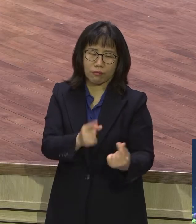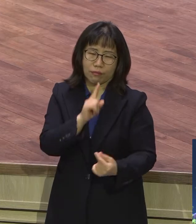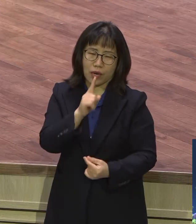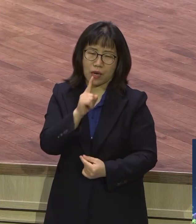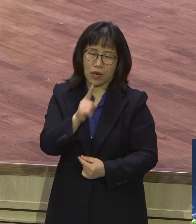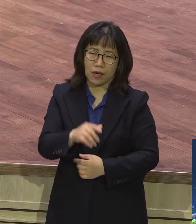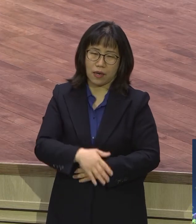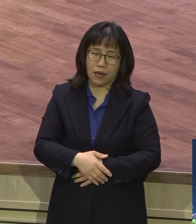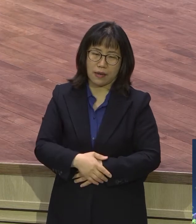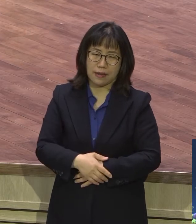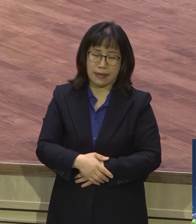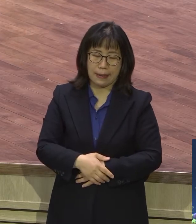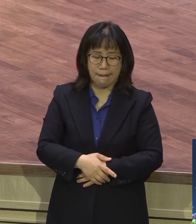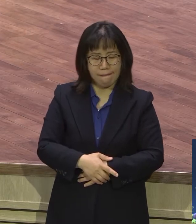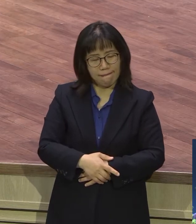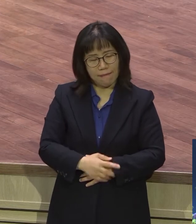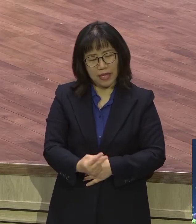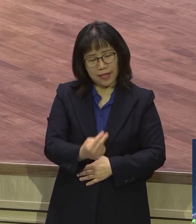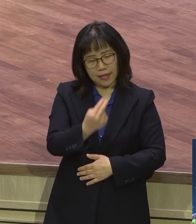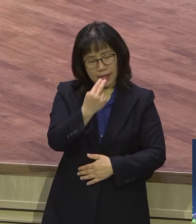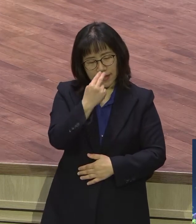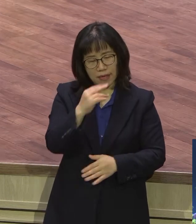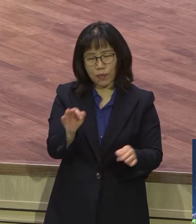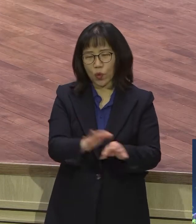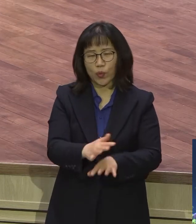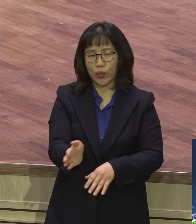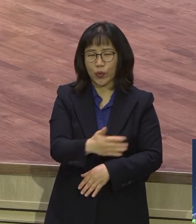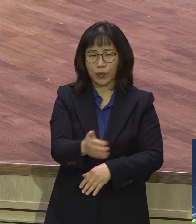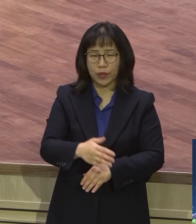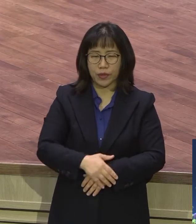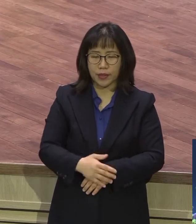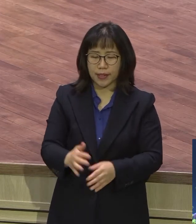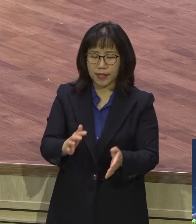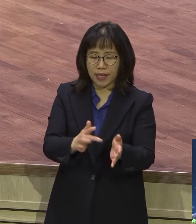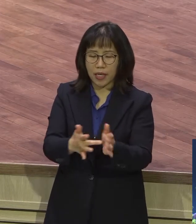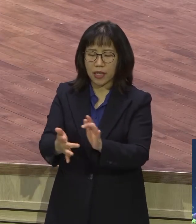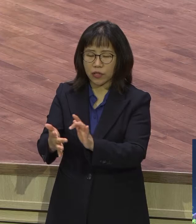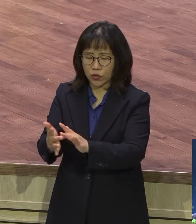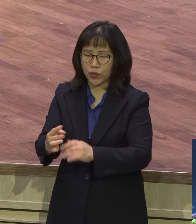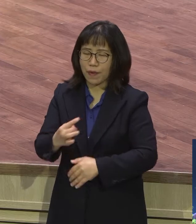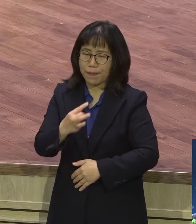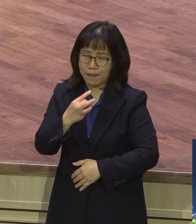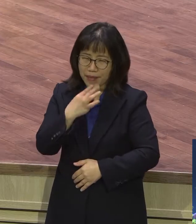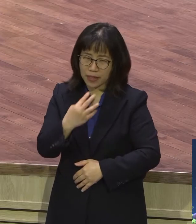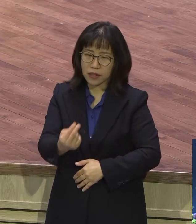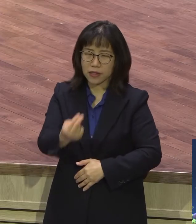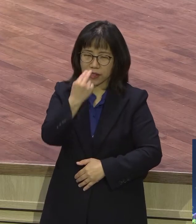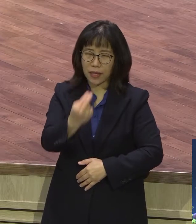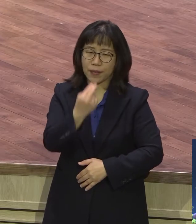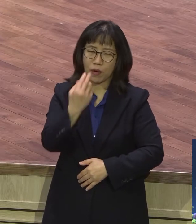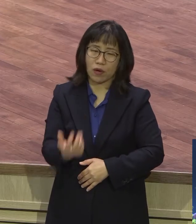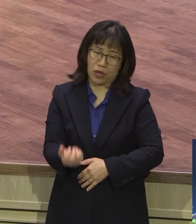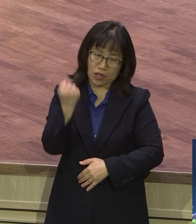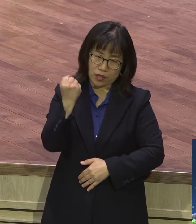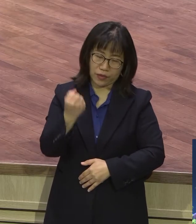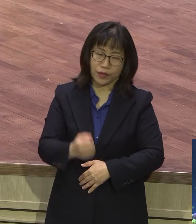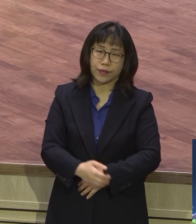싹 다 생명 없으요. 예수만 생명했습니다. 예수 믿는 성도만이 생명인데 생명 이걸 주장을 못해.